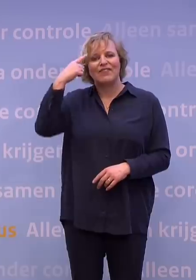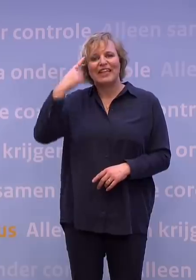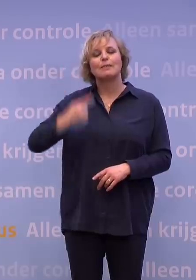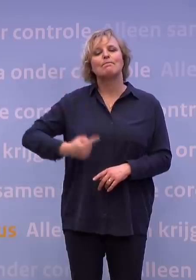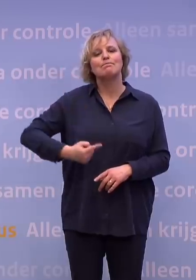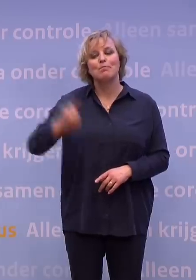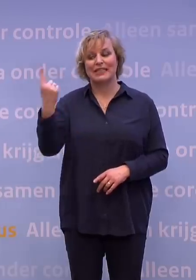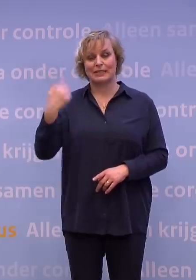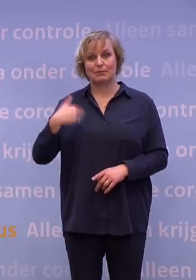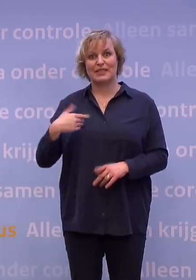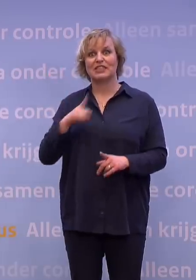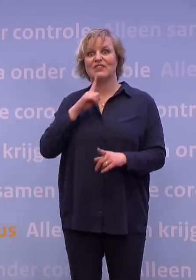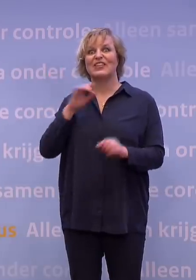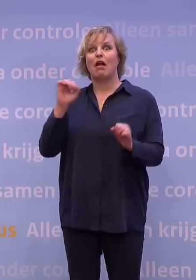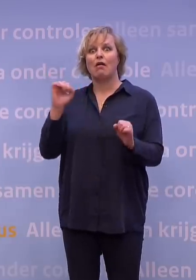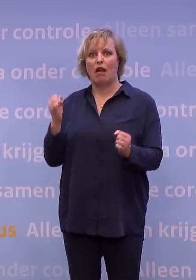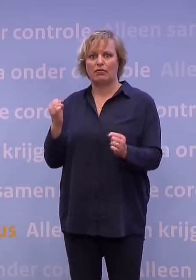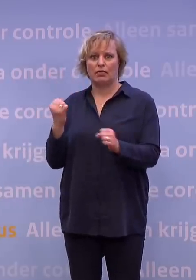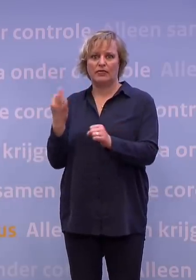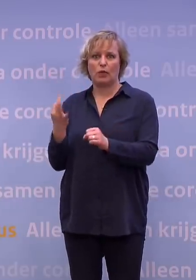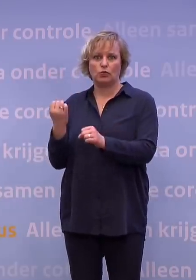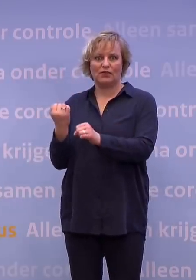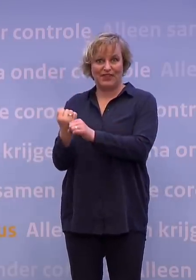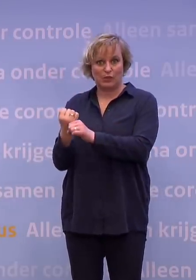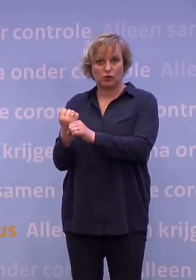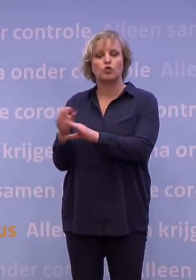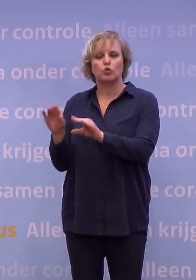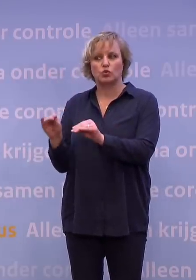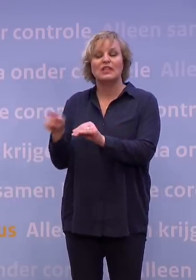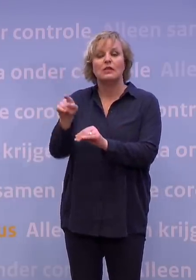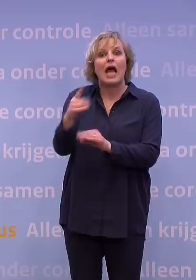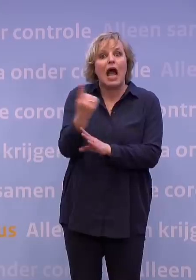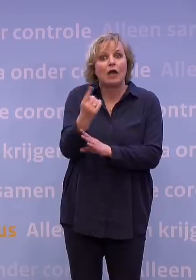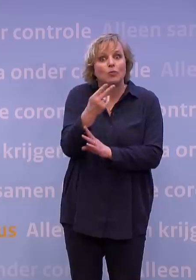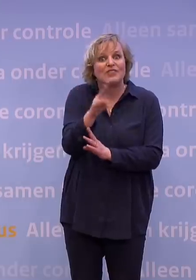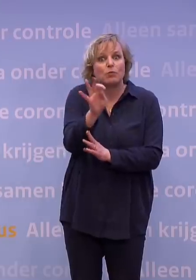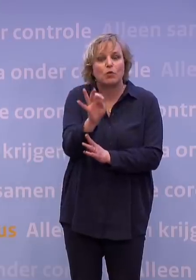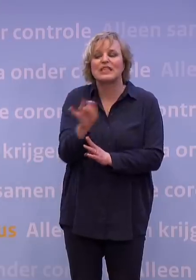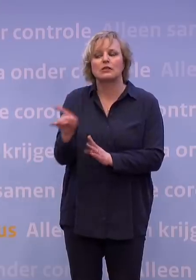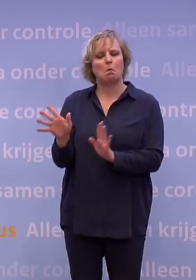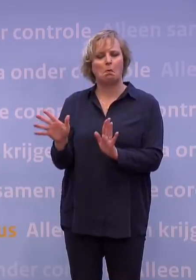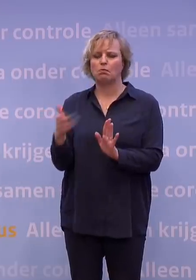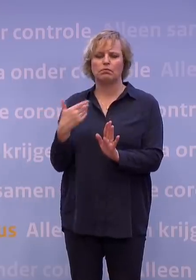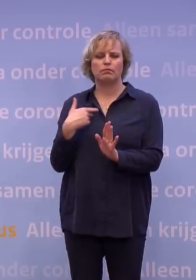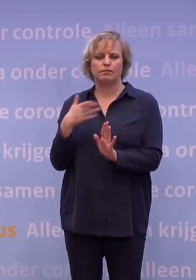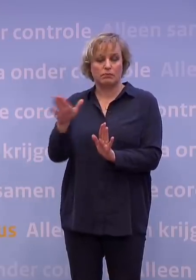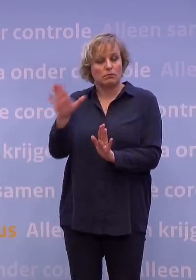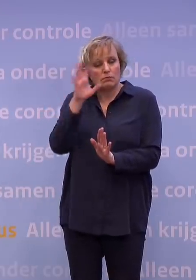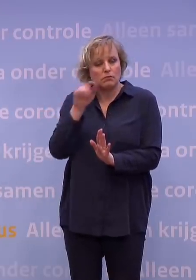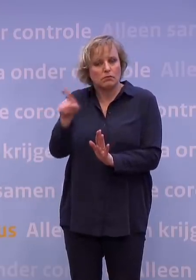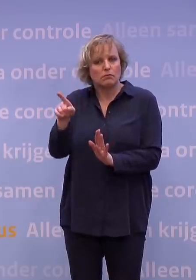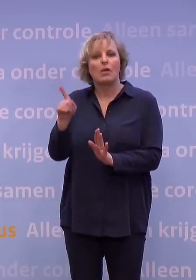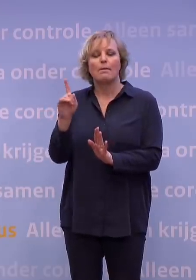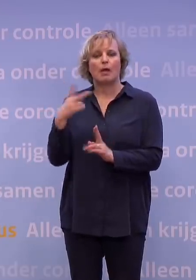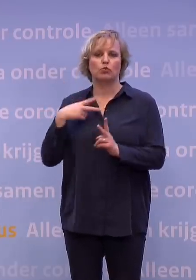de mensen die thuis kunnen werken... Het gaat precies om die 20 procent, Snap ik. Maar de cijferstuurvraag heb ik hier nu niet paraat. Dus zou ik even moeten uitzoeken en u laten weten.